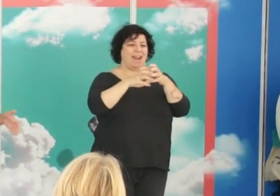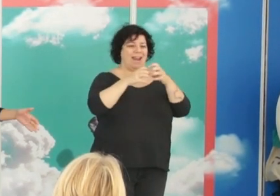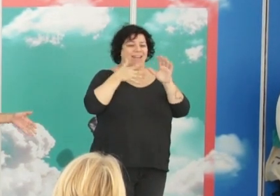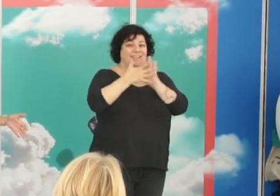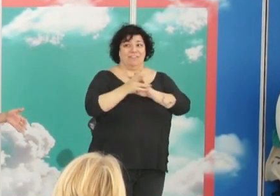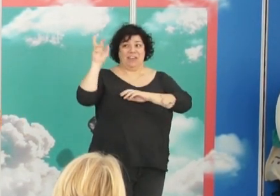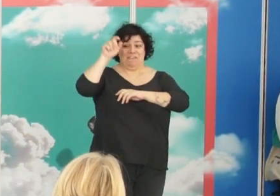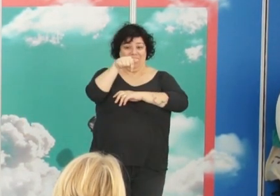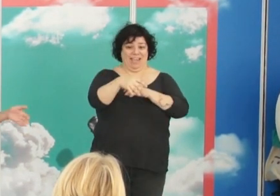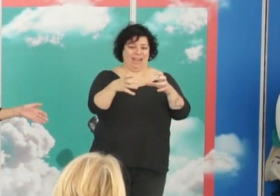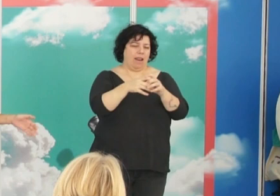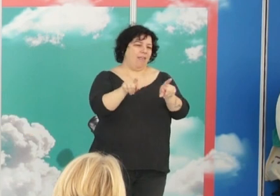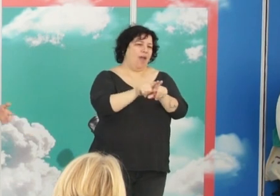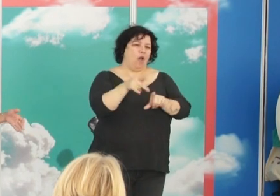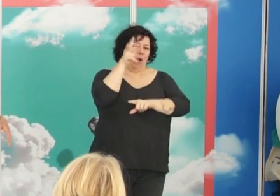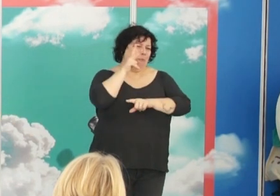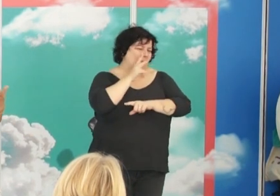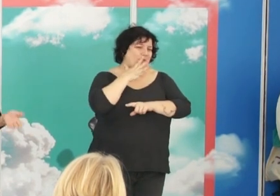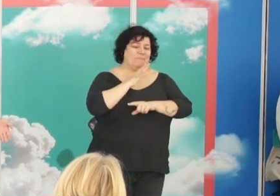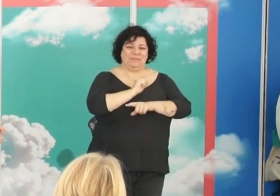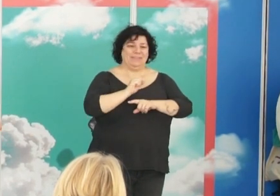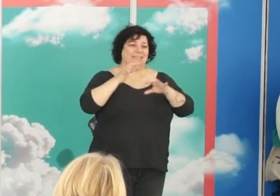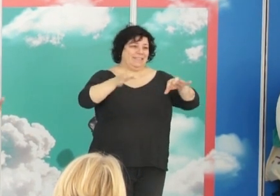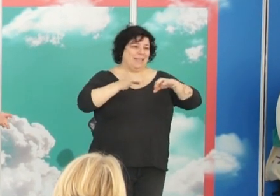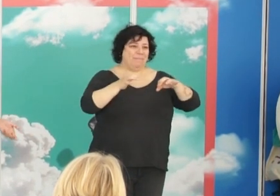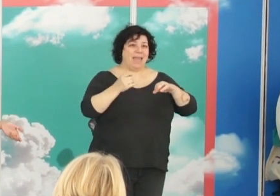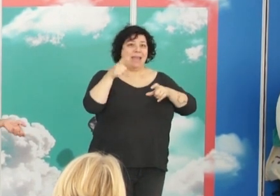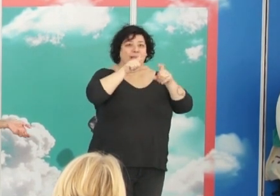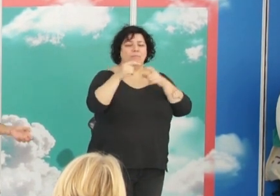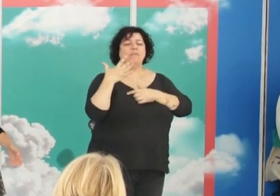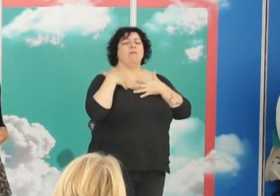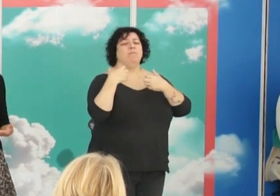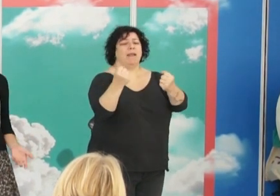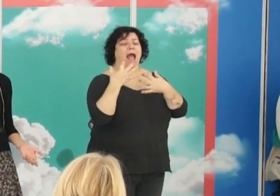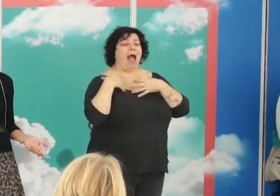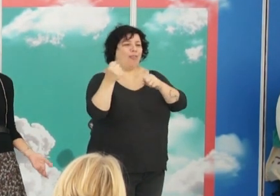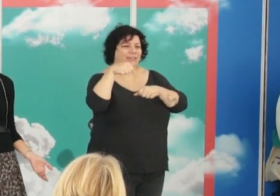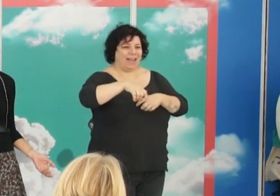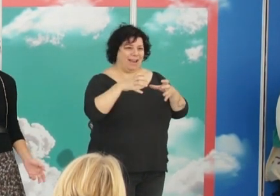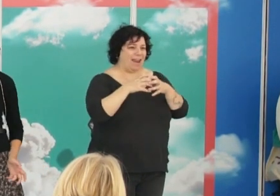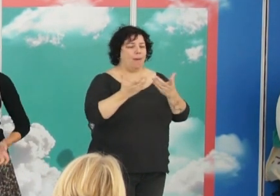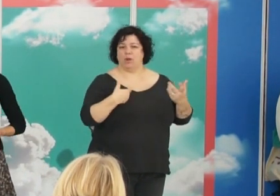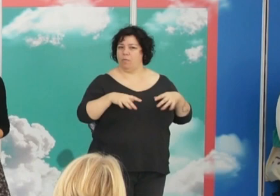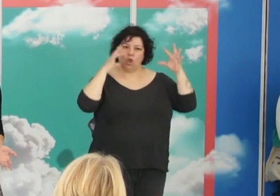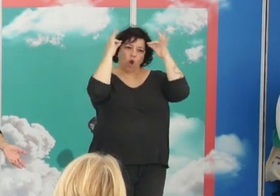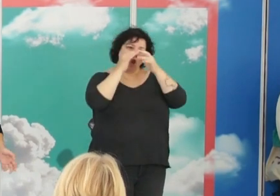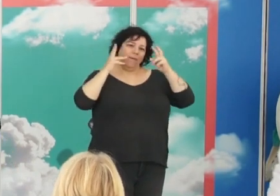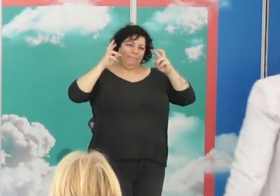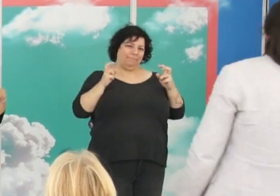para mí venir a Granada es un lujo, siempre. Yo siempre ando buscando a alguien que me adopte en Granada, pero no hay forma de salir de Córdoba.